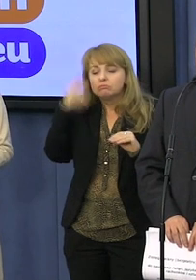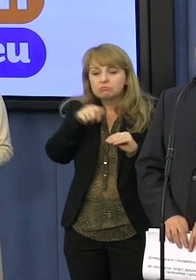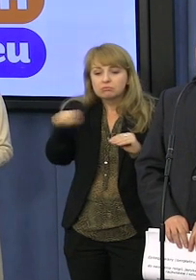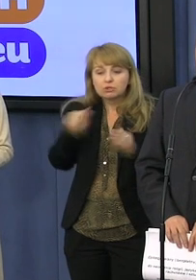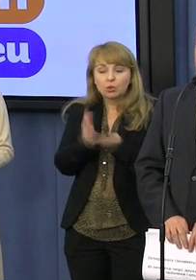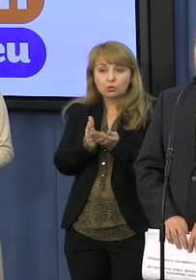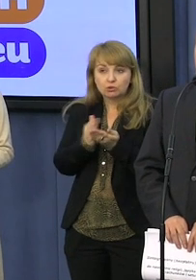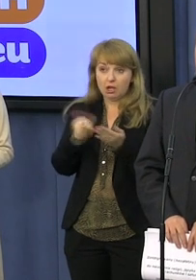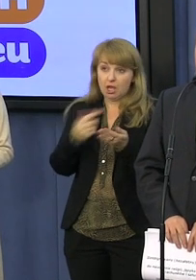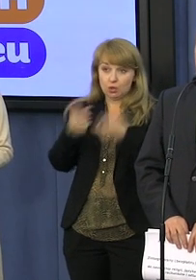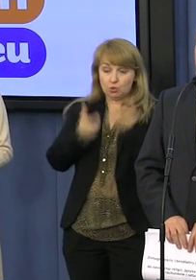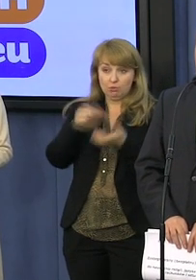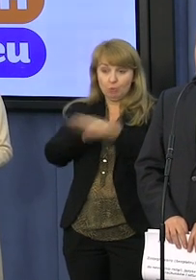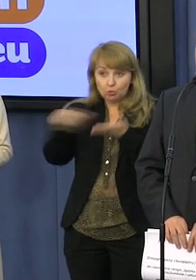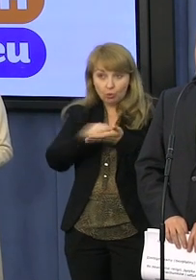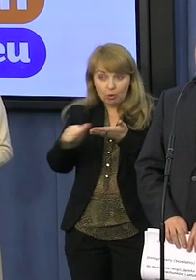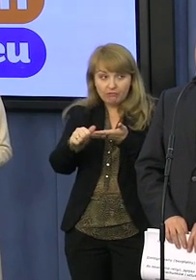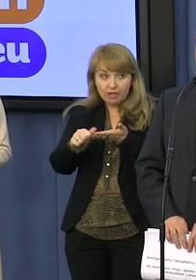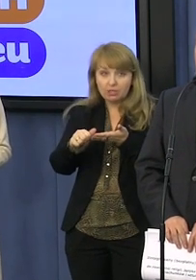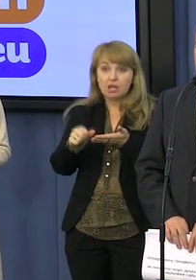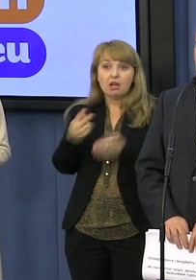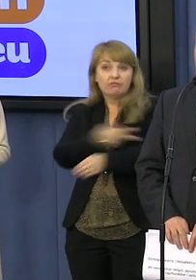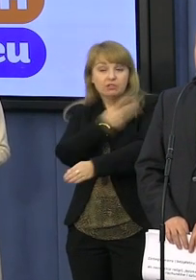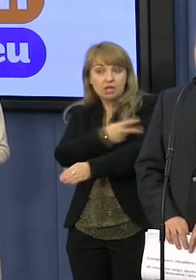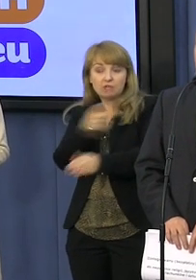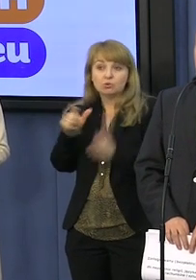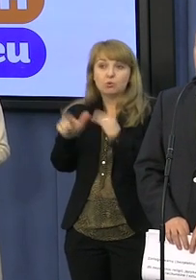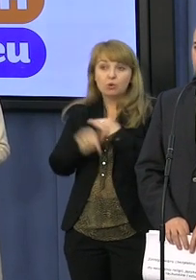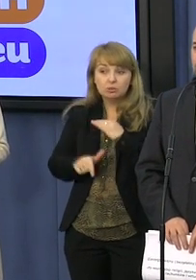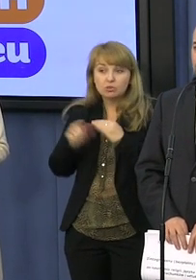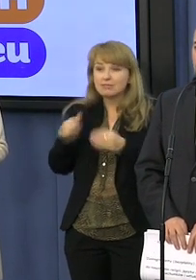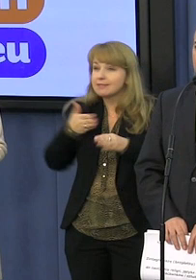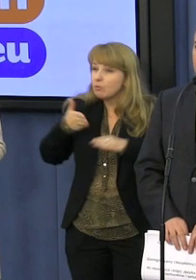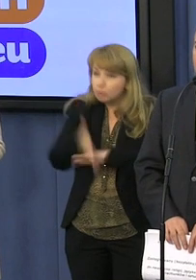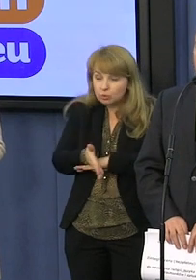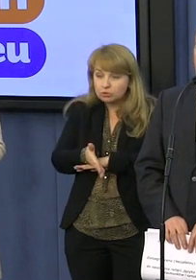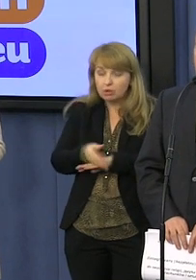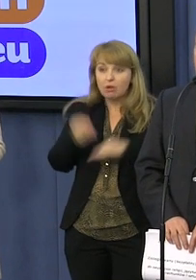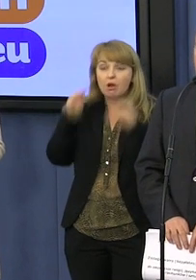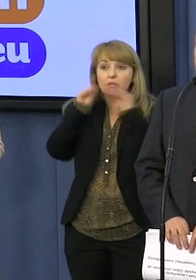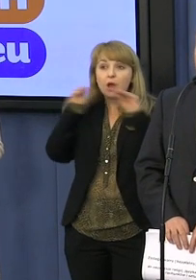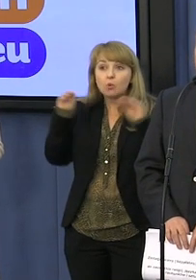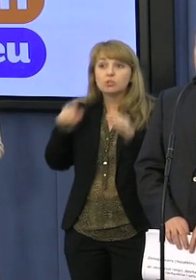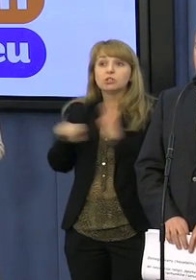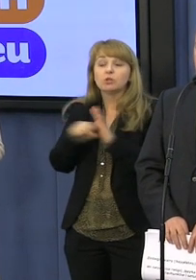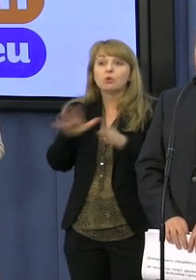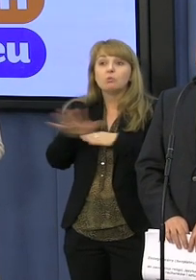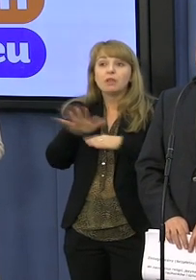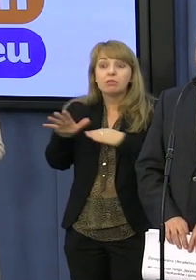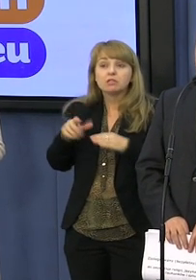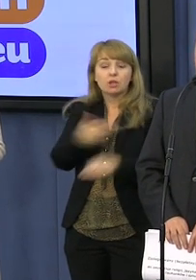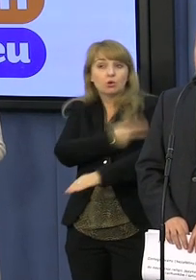Nawet jak wydrukujemy ten podręcznik, zaczniemy to drukować w czerwcu, lipcu, to i tak jest za późno, ponieważ nauczyciele do 15 czerwca muszą